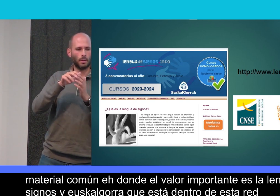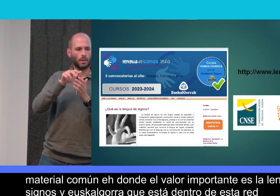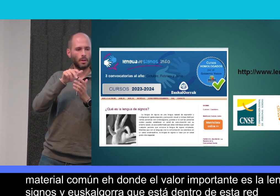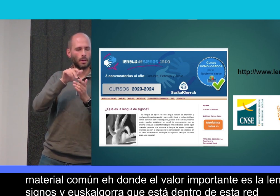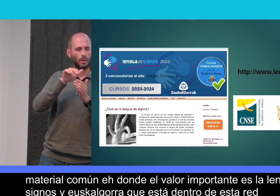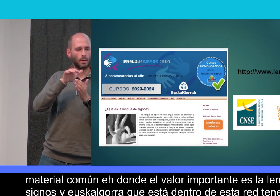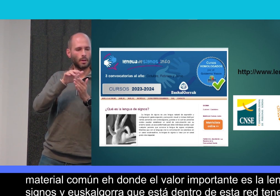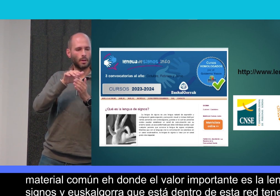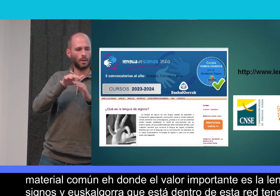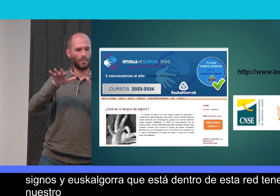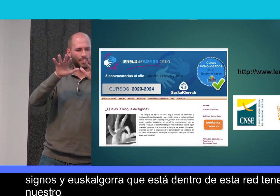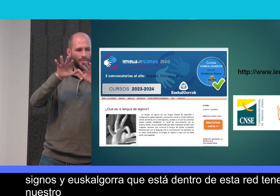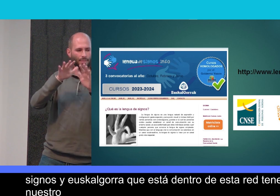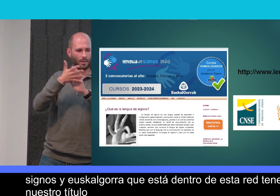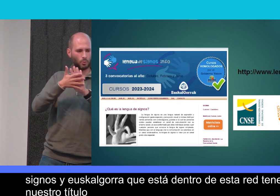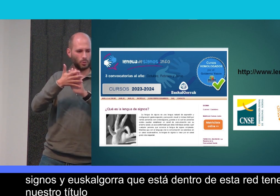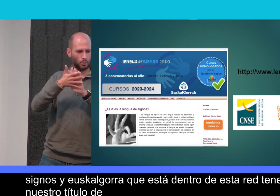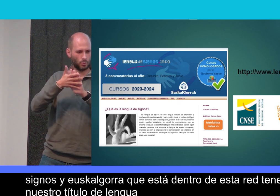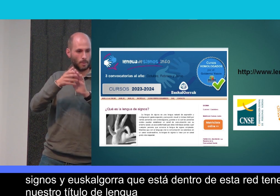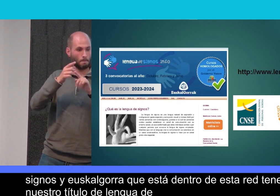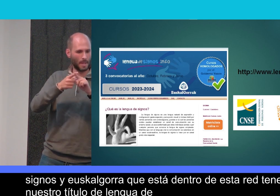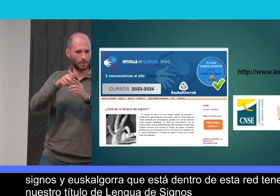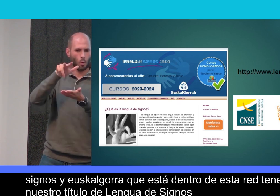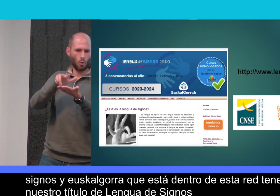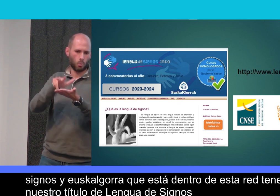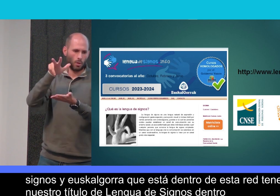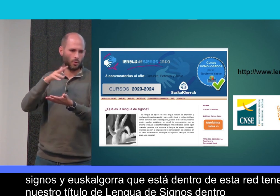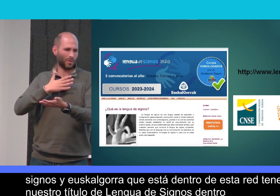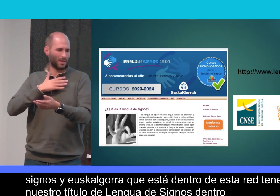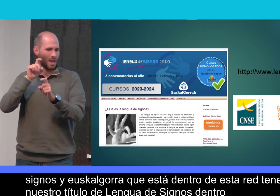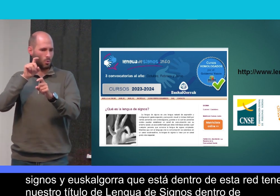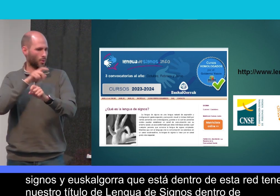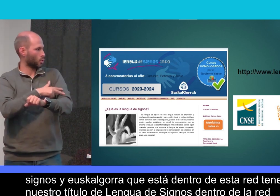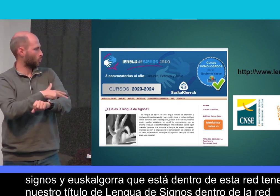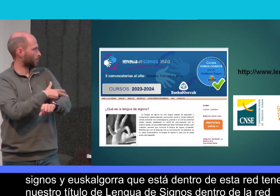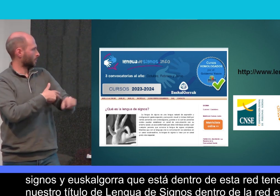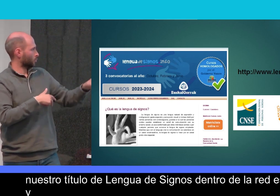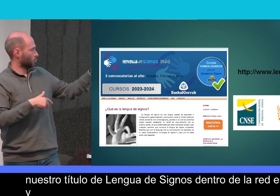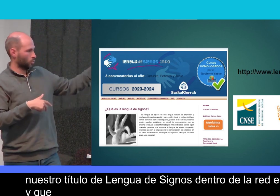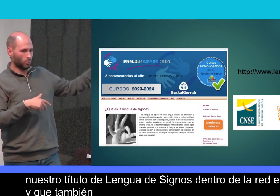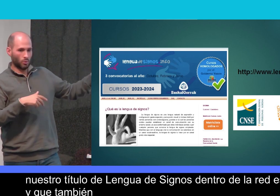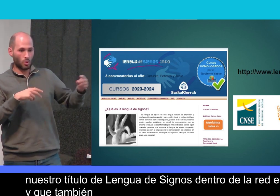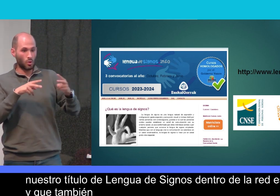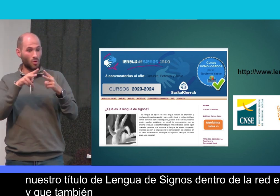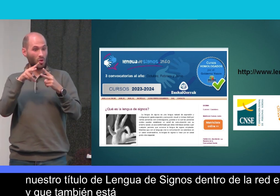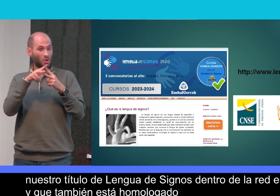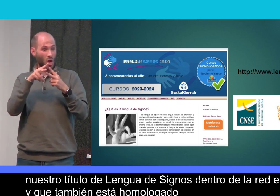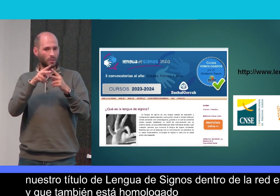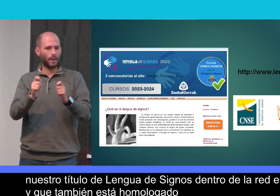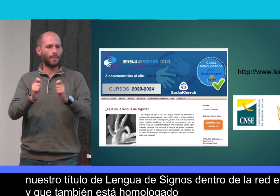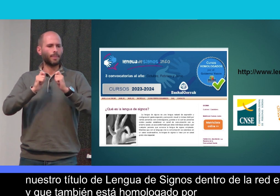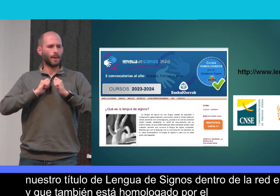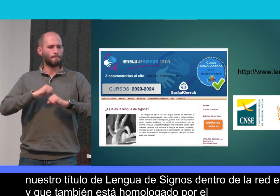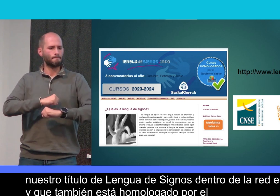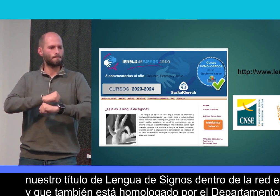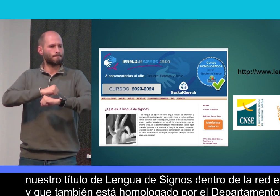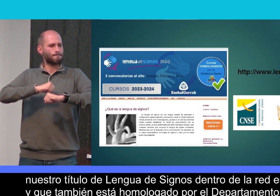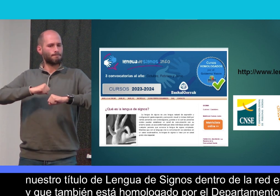nuestro título de lengua de signos dentro de la red estatal y que también está homologado por el Departamento de Gobierno Vasco.